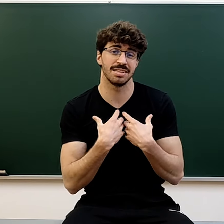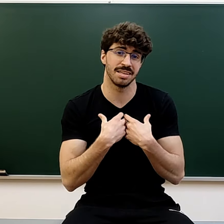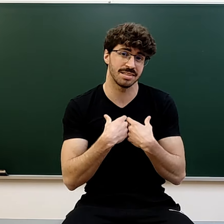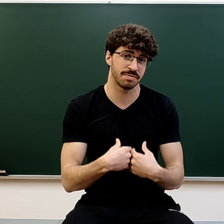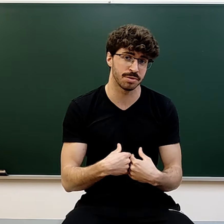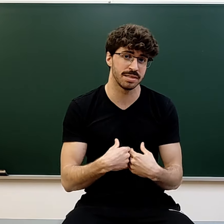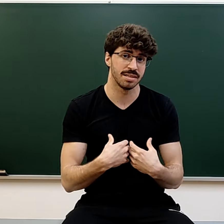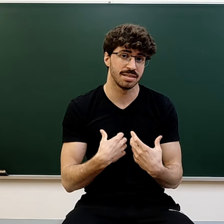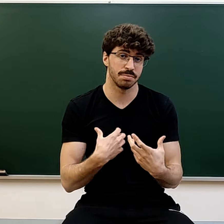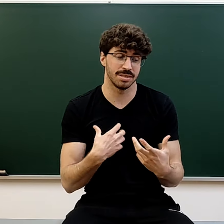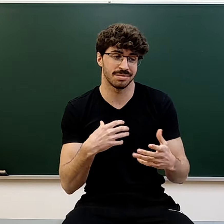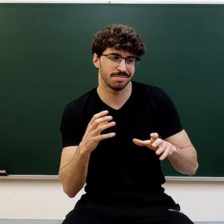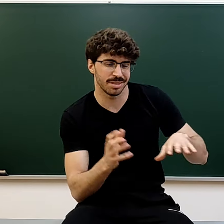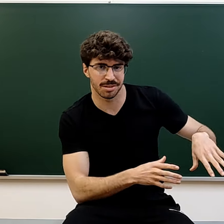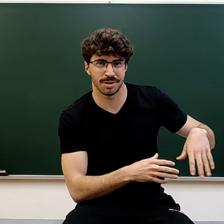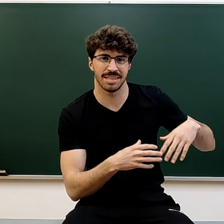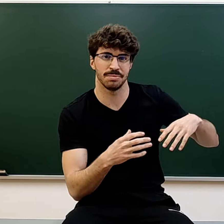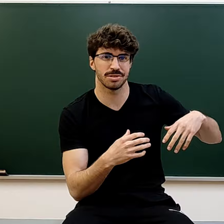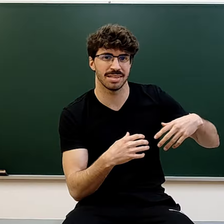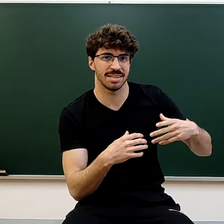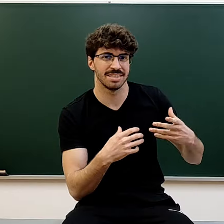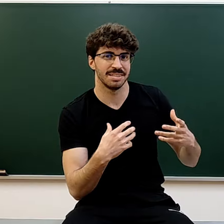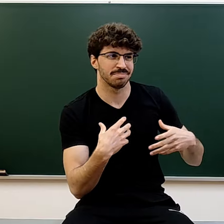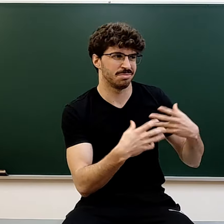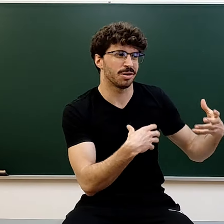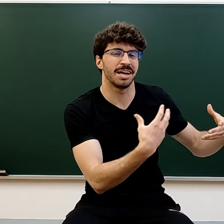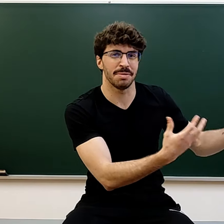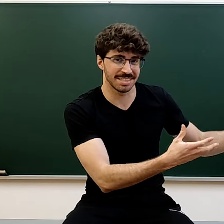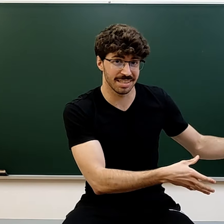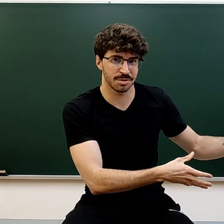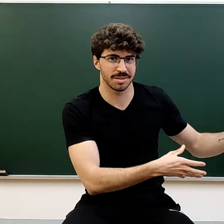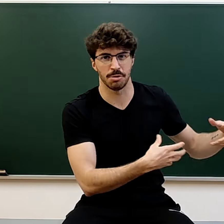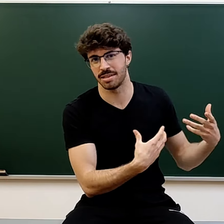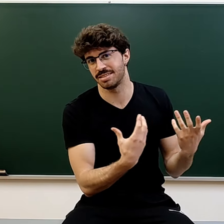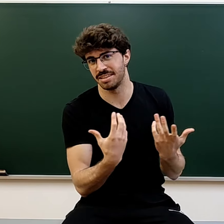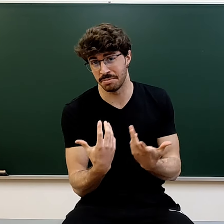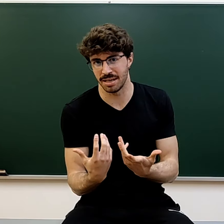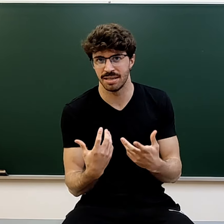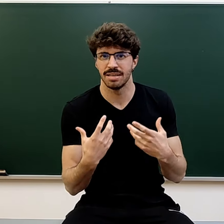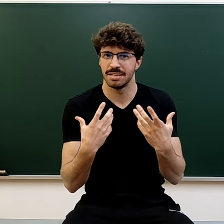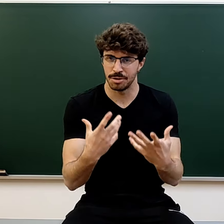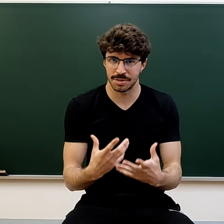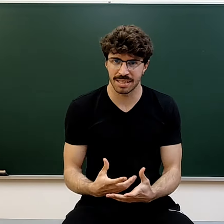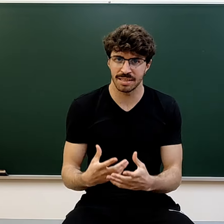sentir de esa forma, pues, bueno, como que tendemos a no querer más de eso, que nos hace sentir mal. No obstante,